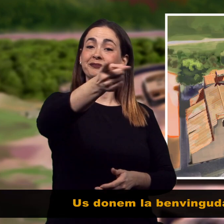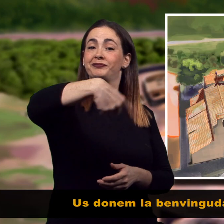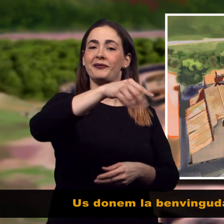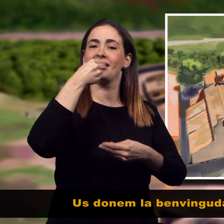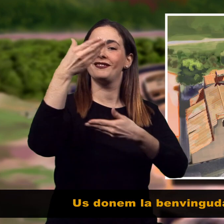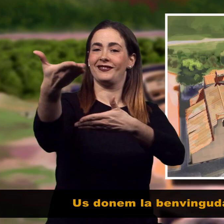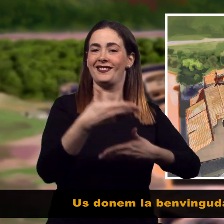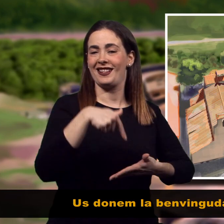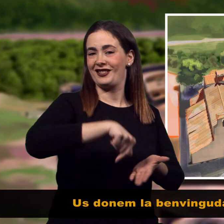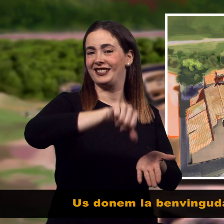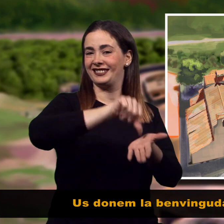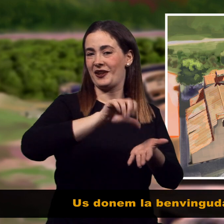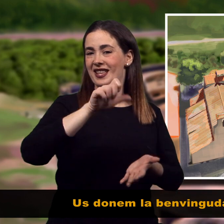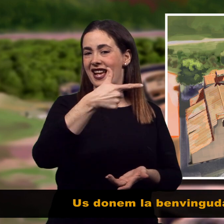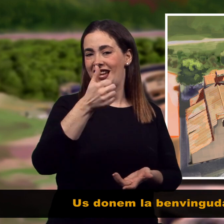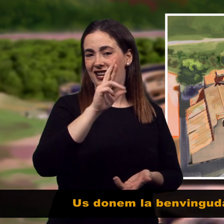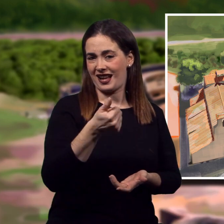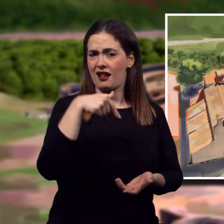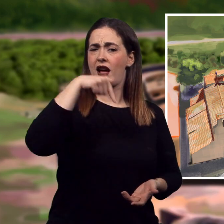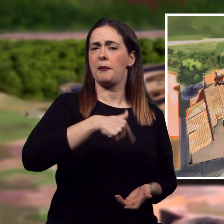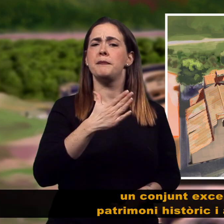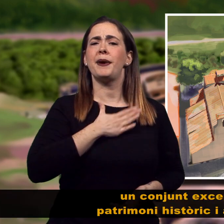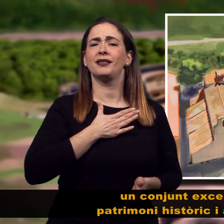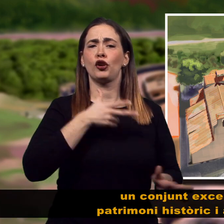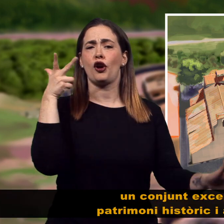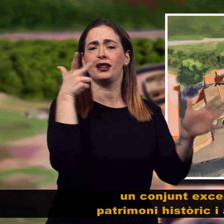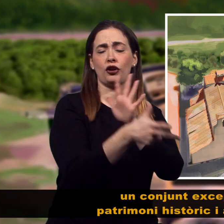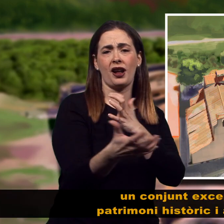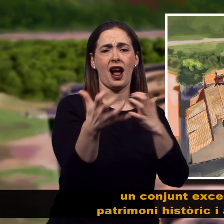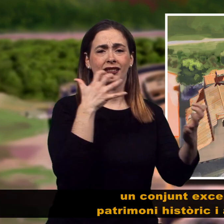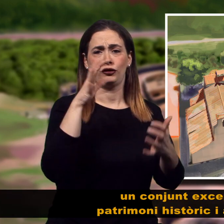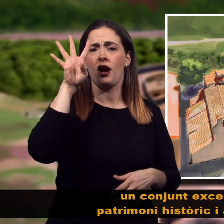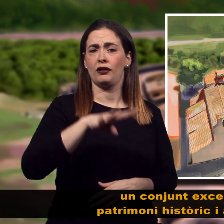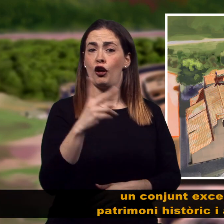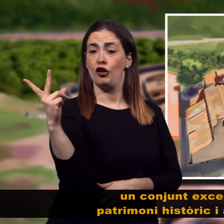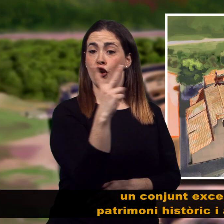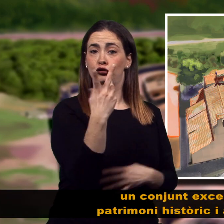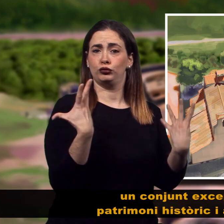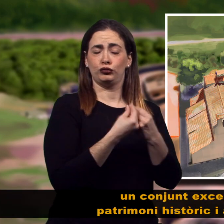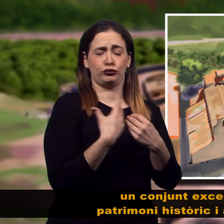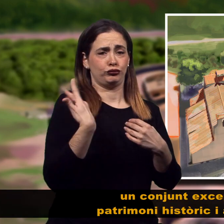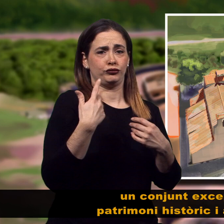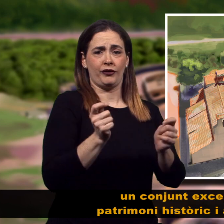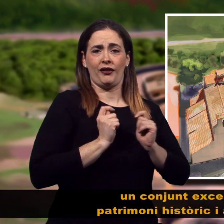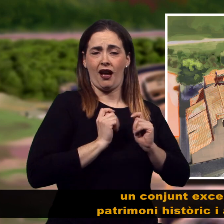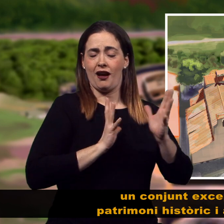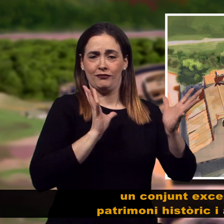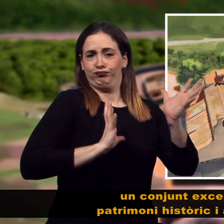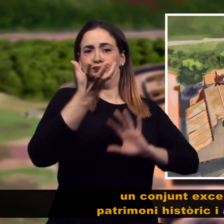Us donem la benvinguda a la Seu d'Ègara, un conjunt excepcional del patrimoni històric i artístic català.